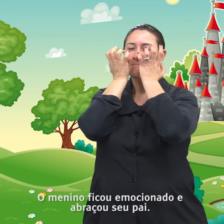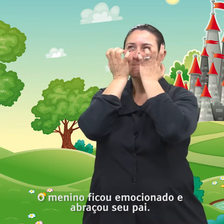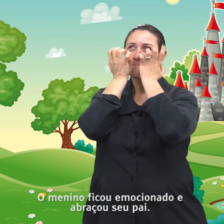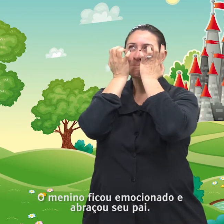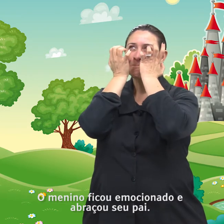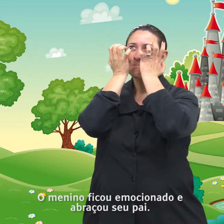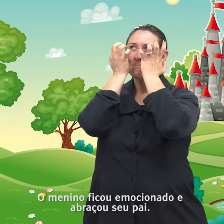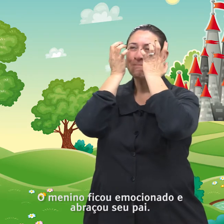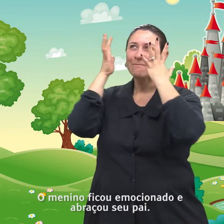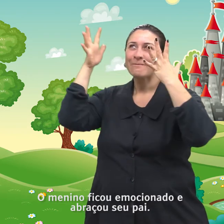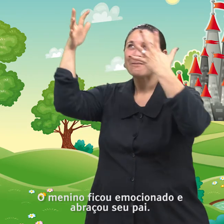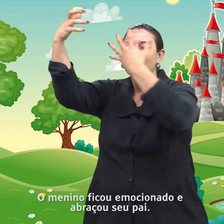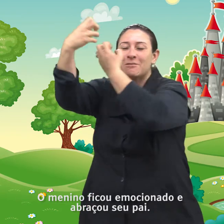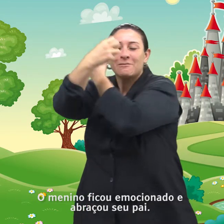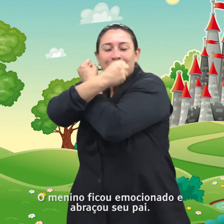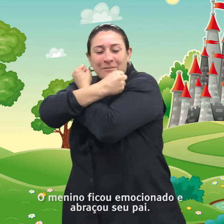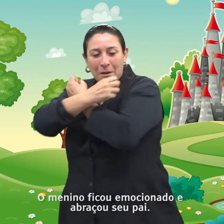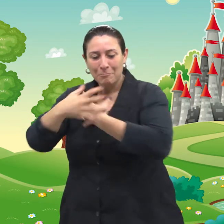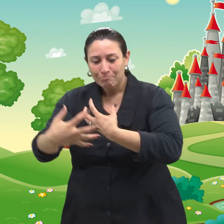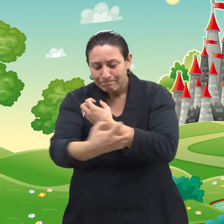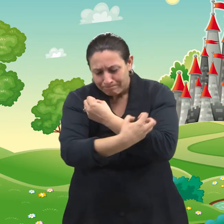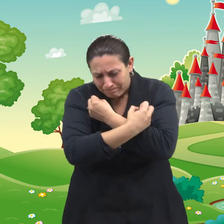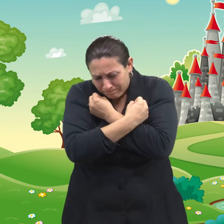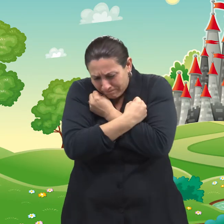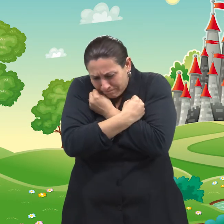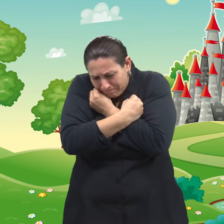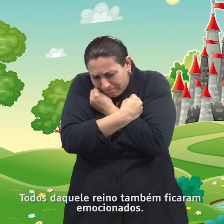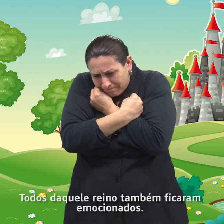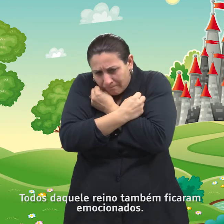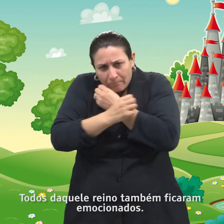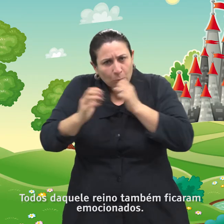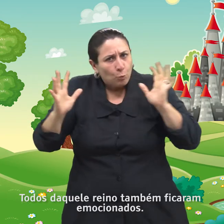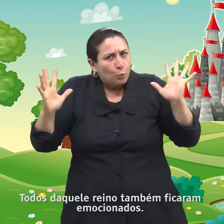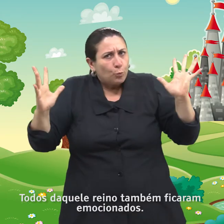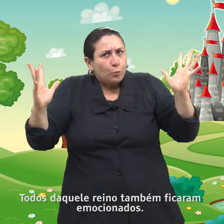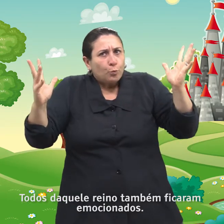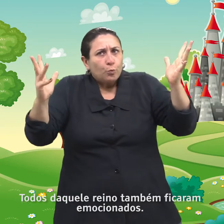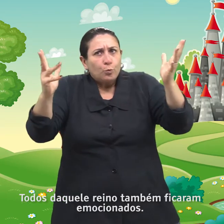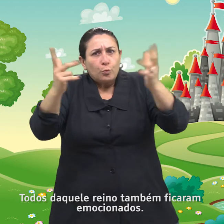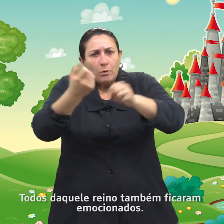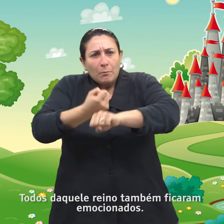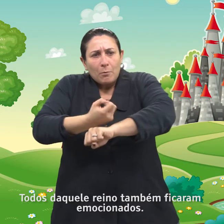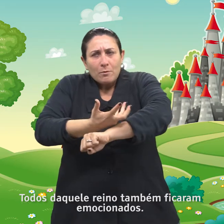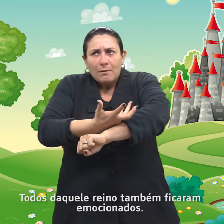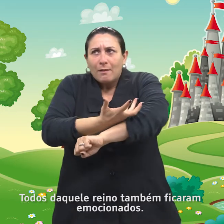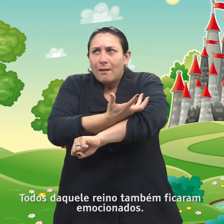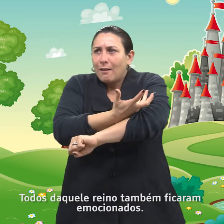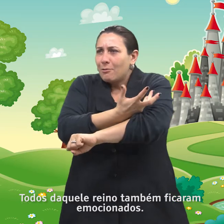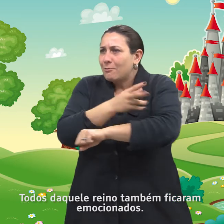emocionado e abraçou seu pai. Todos daquele reino também ficaram emocionados.